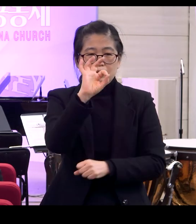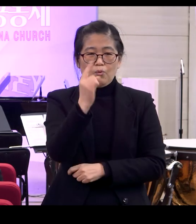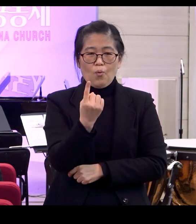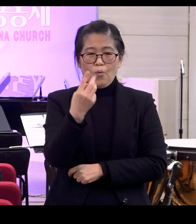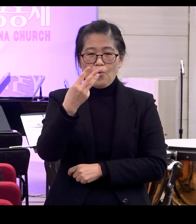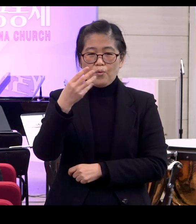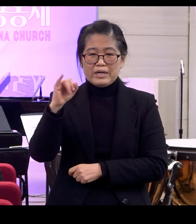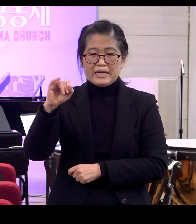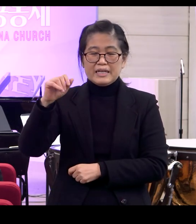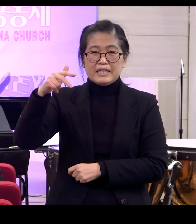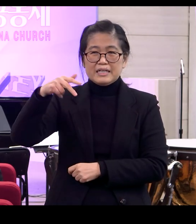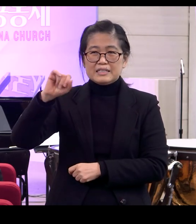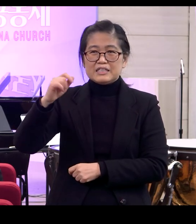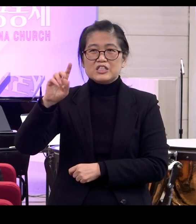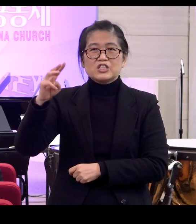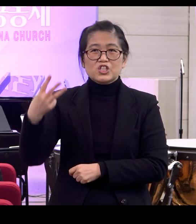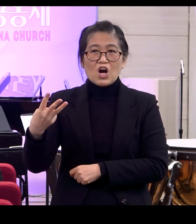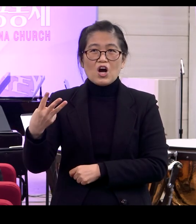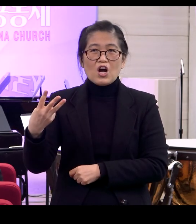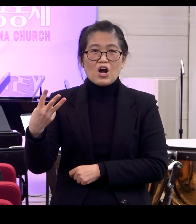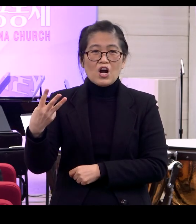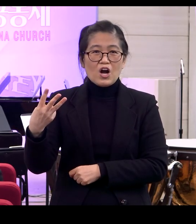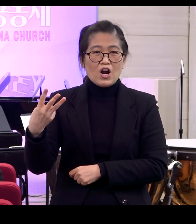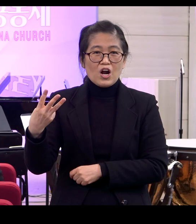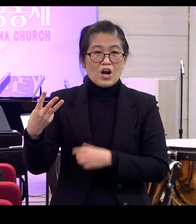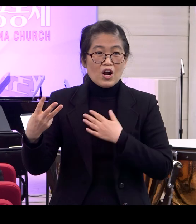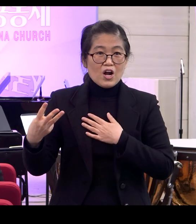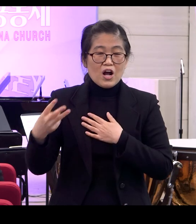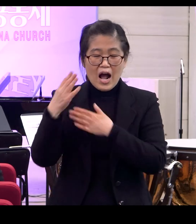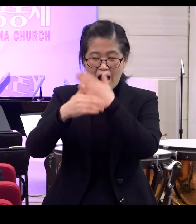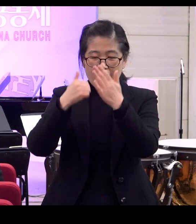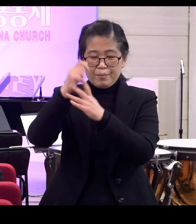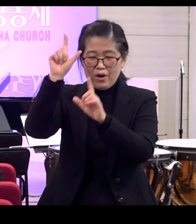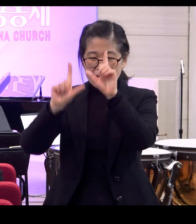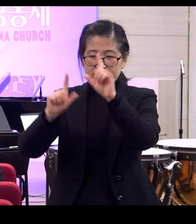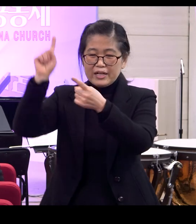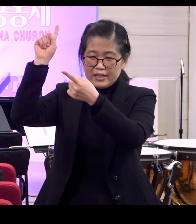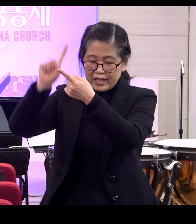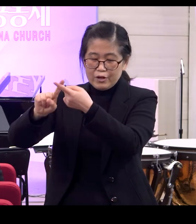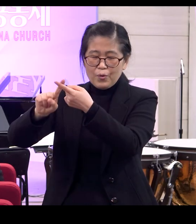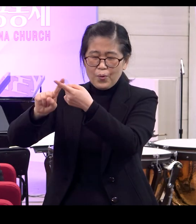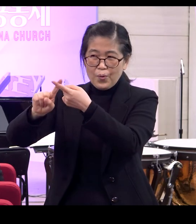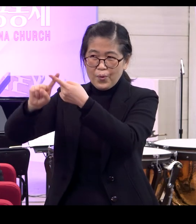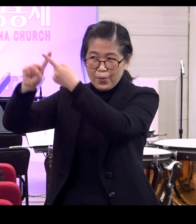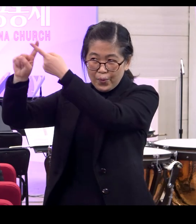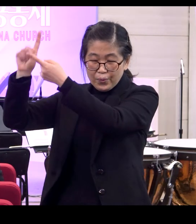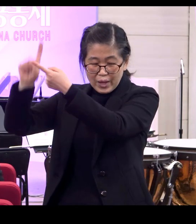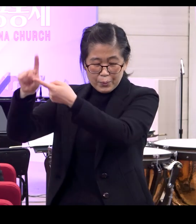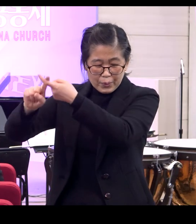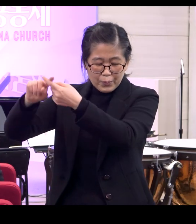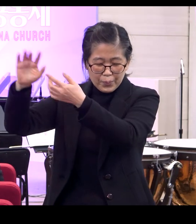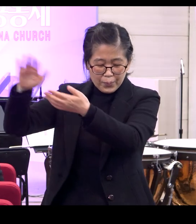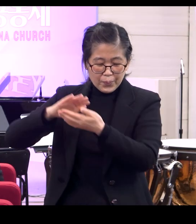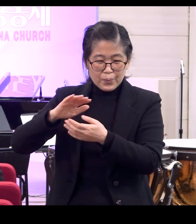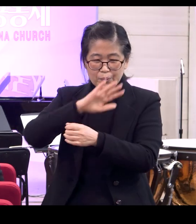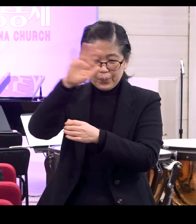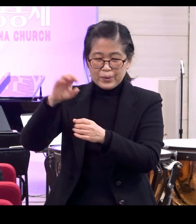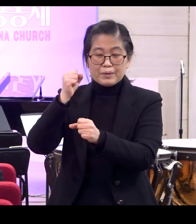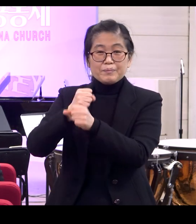우리의 오리지날 하나님의 형상대로 지어졌습니다 이거 잊지 마세요